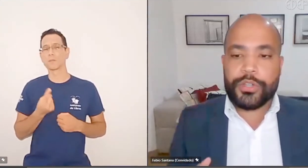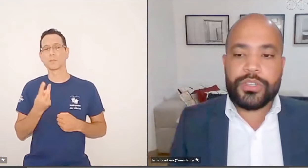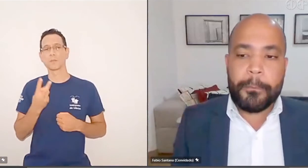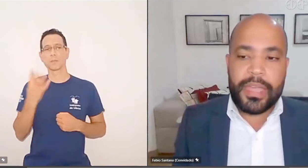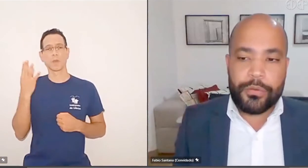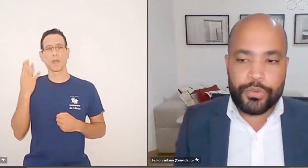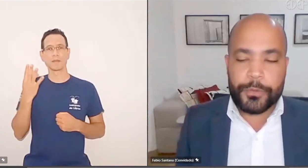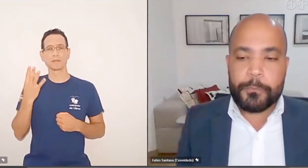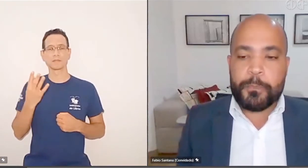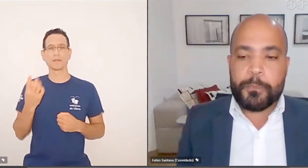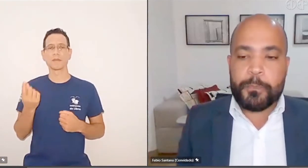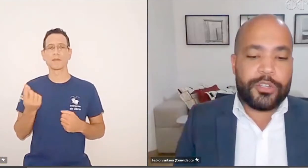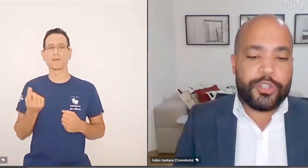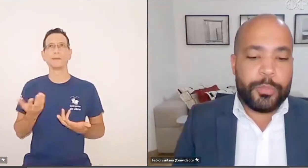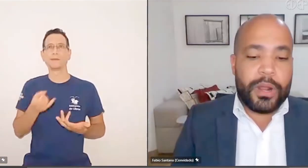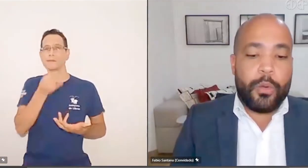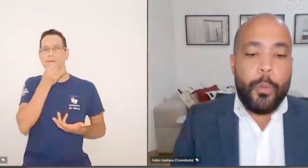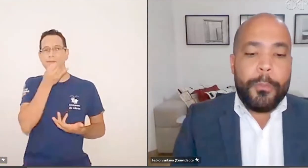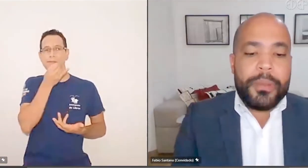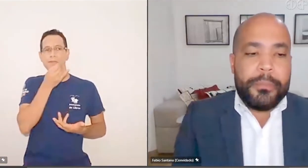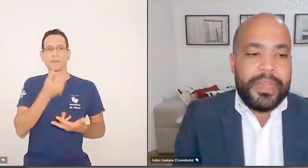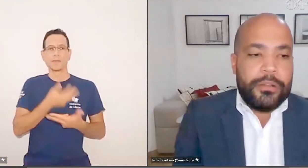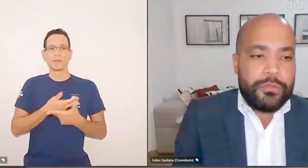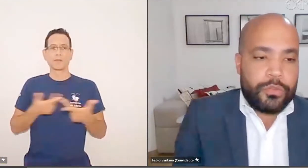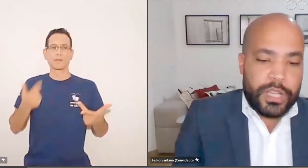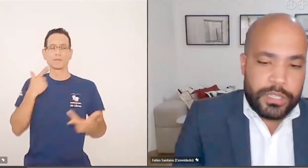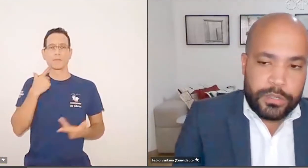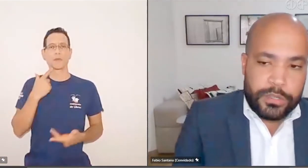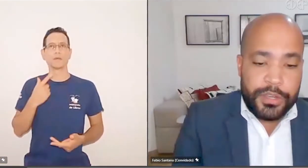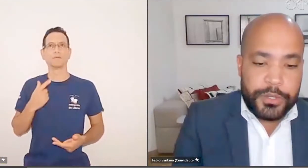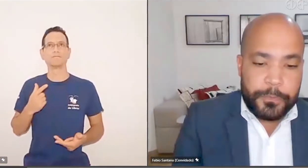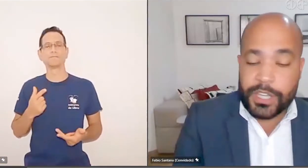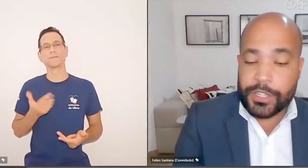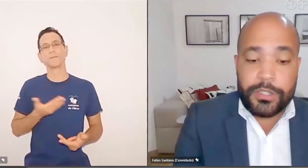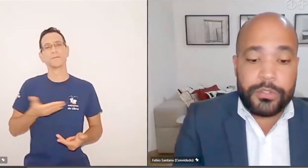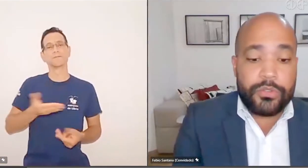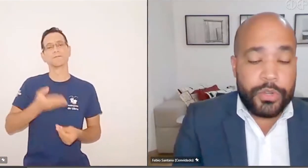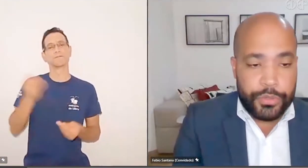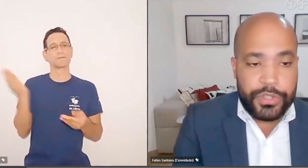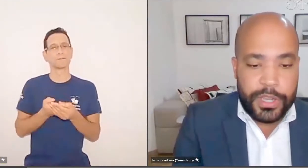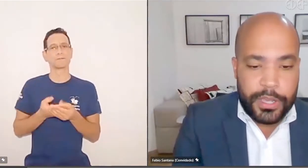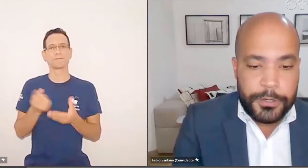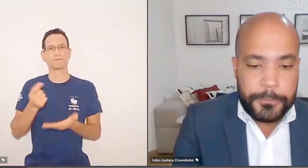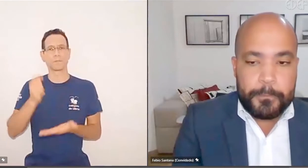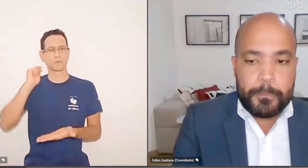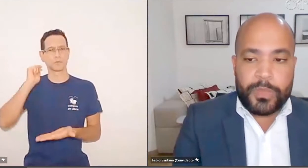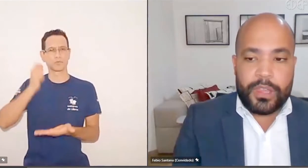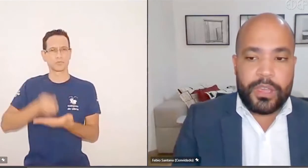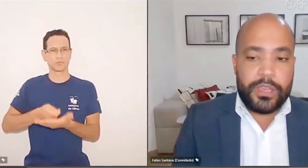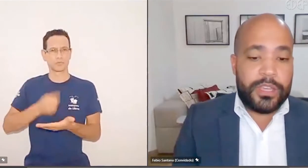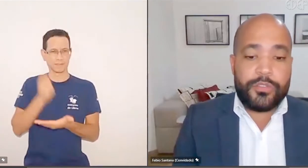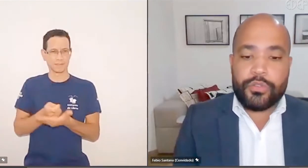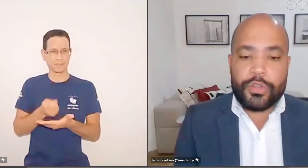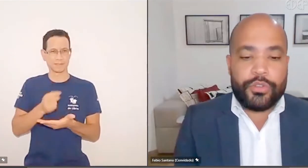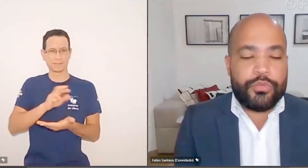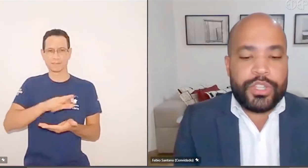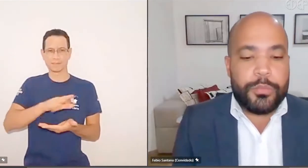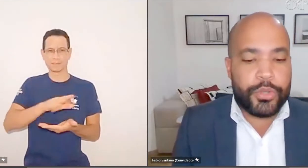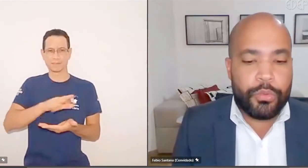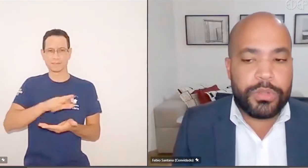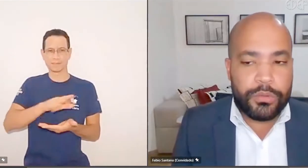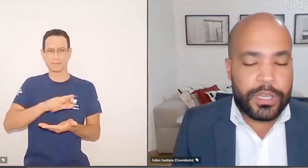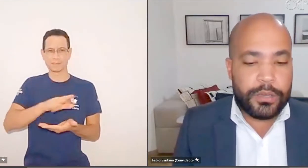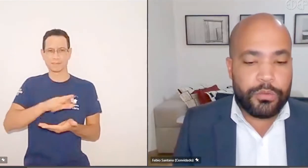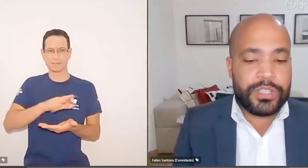né, os valores dos empenhos liquidados para cumprimento das ações judiciais, das decisões judiciais, né, e isso nós não